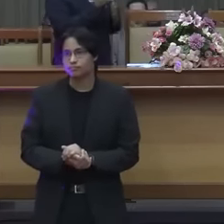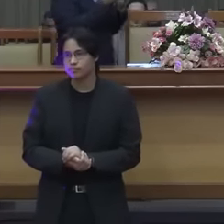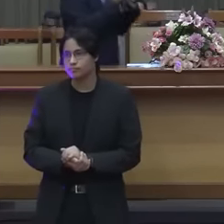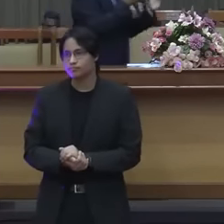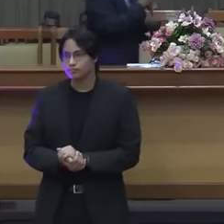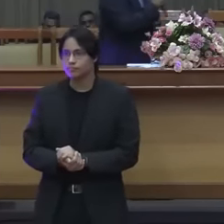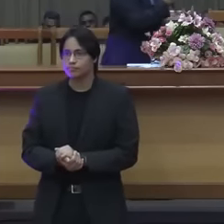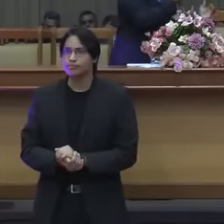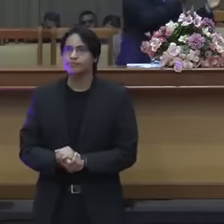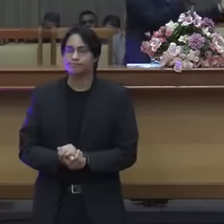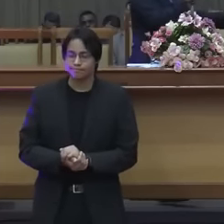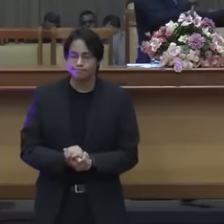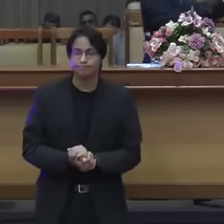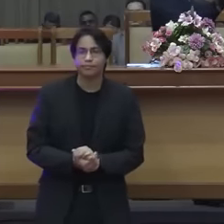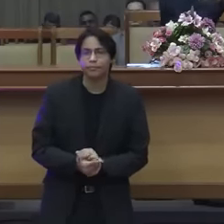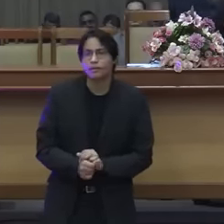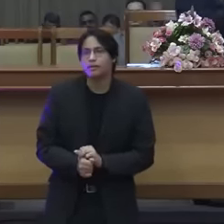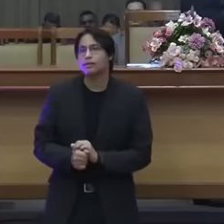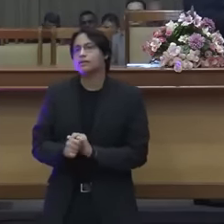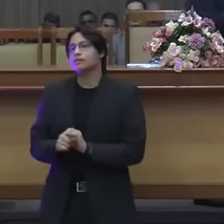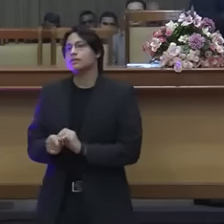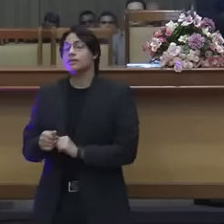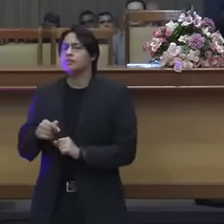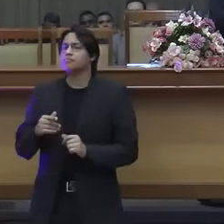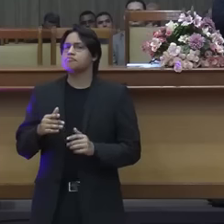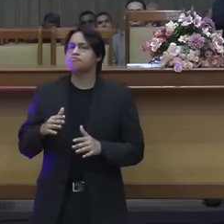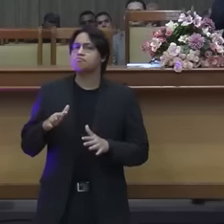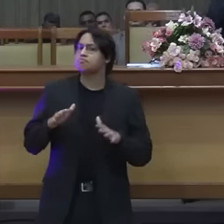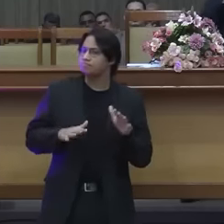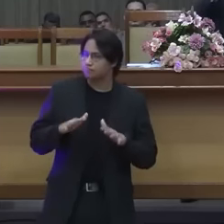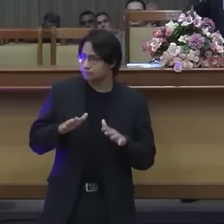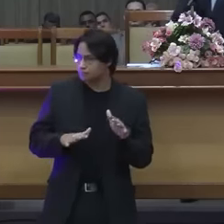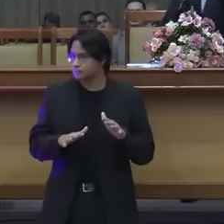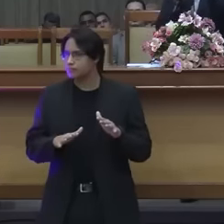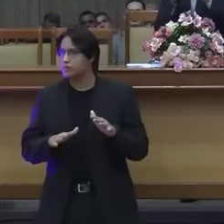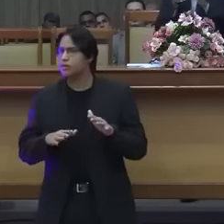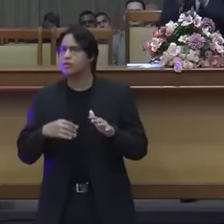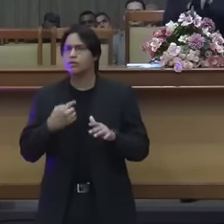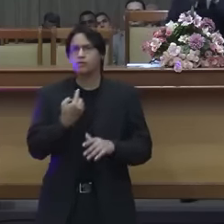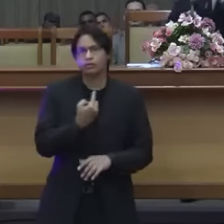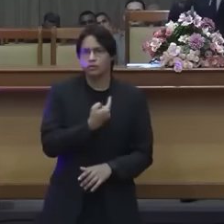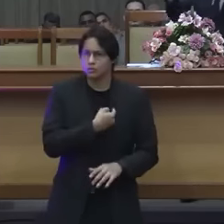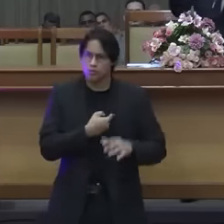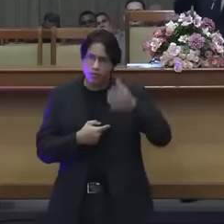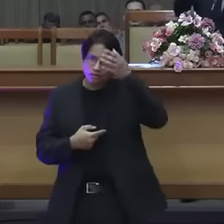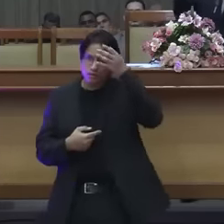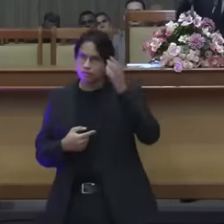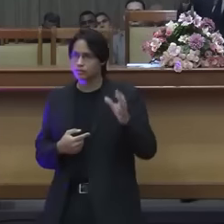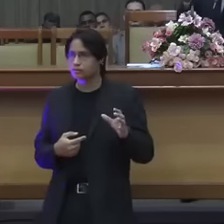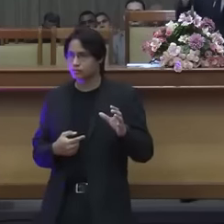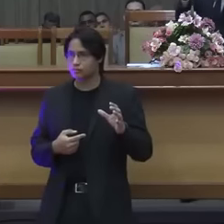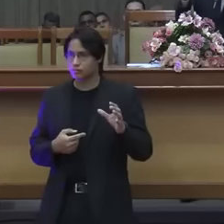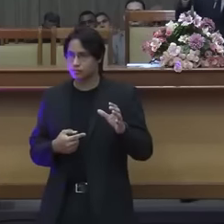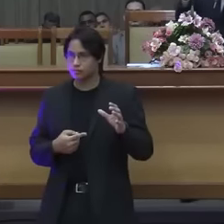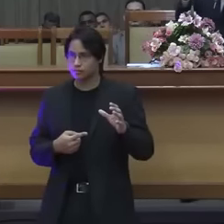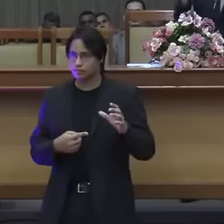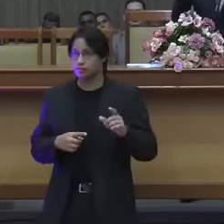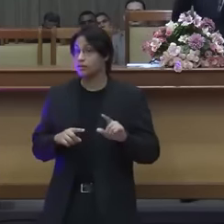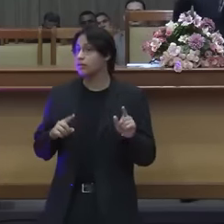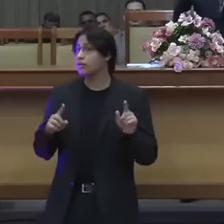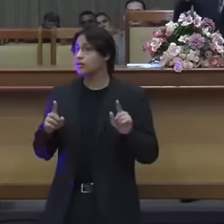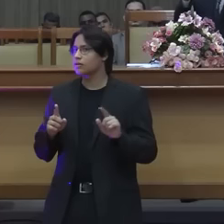Então, às vezes, as nossas tradições e os nossos costumes não bíblicos,